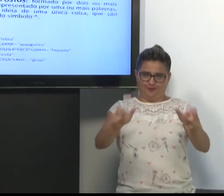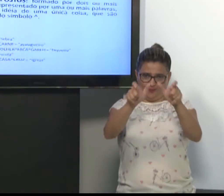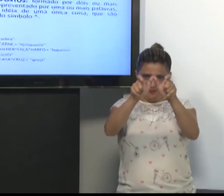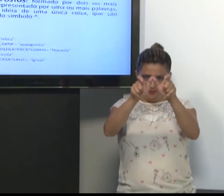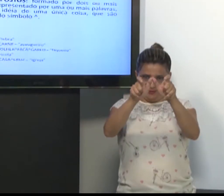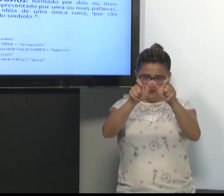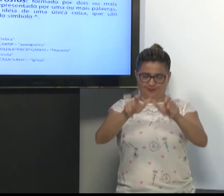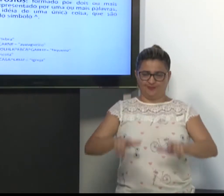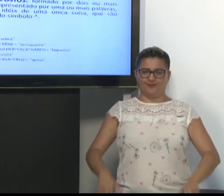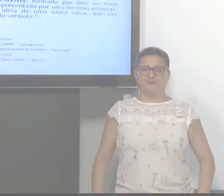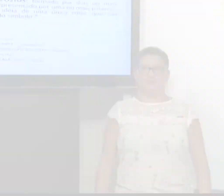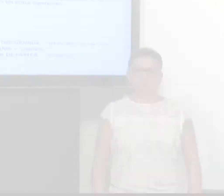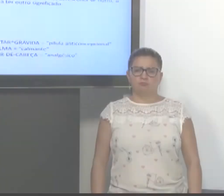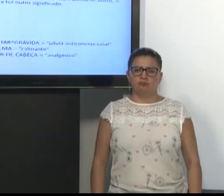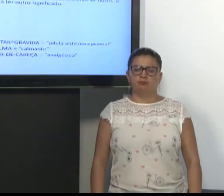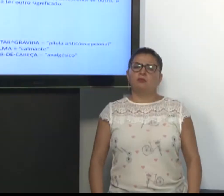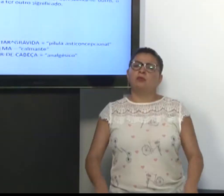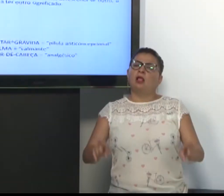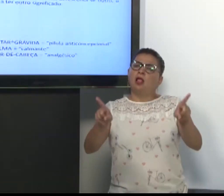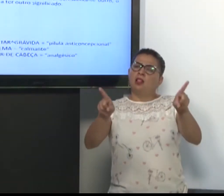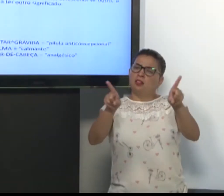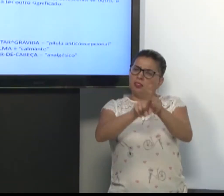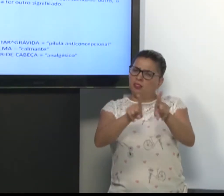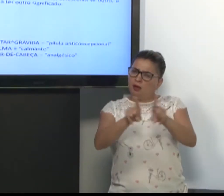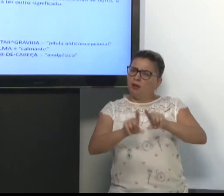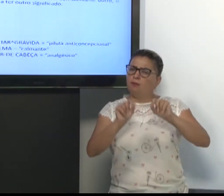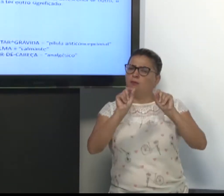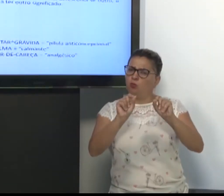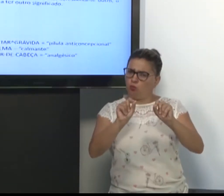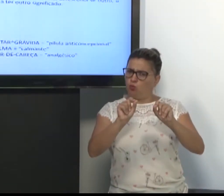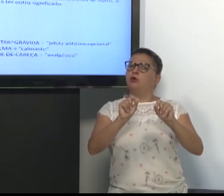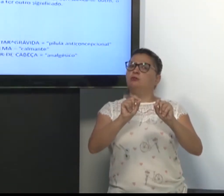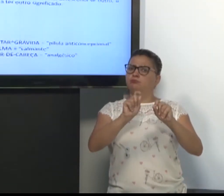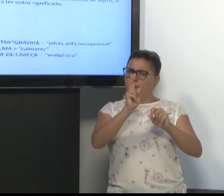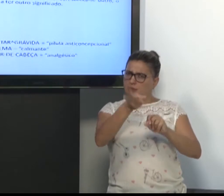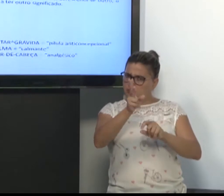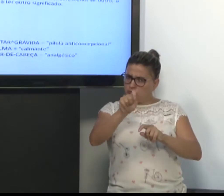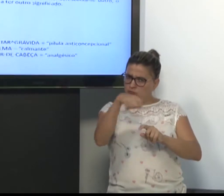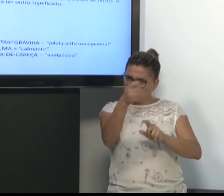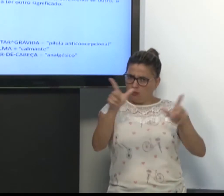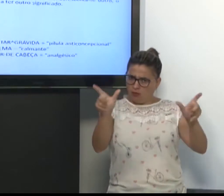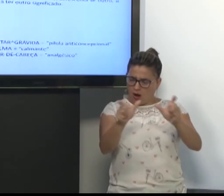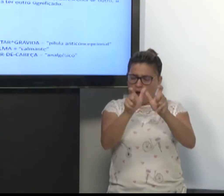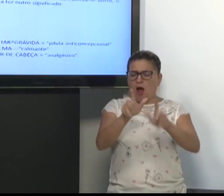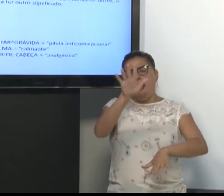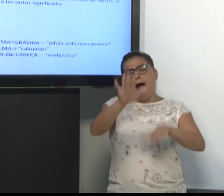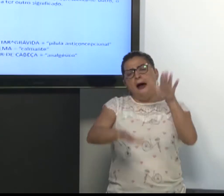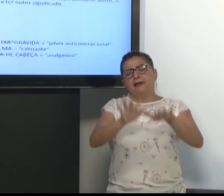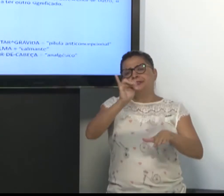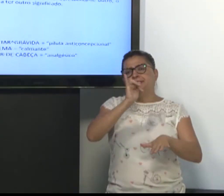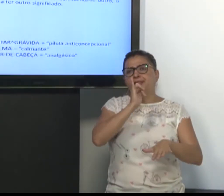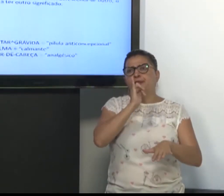palavras. É um sinal composto. Então, nós temos outros casos de sinal composto. Por exemplo.